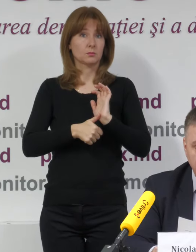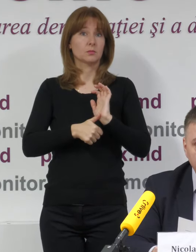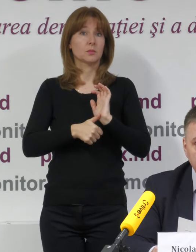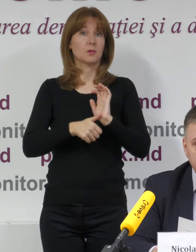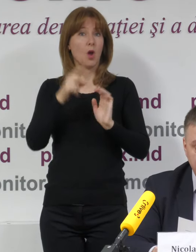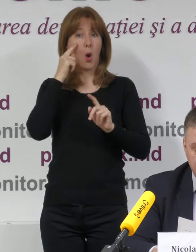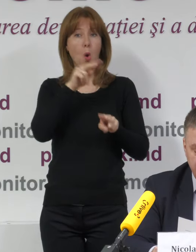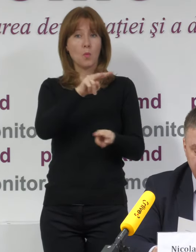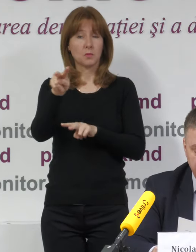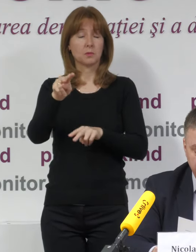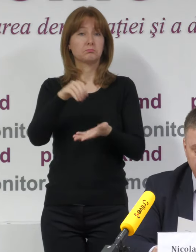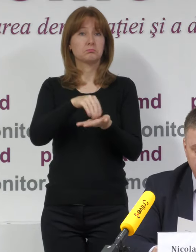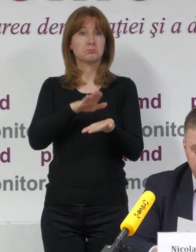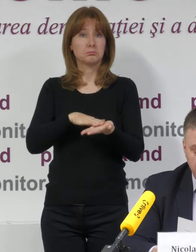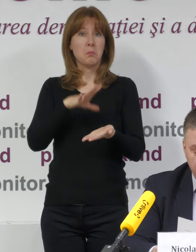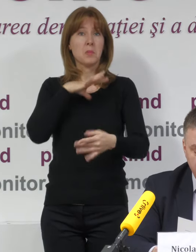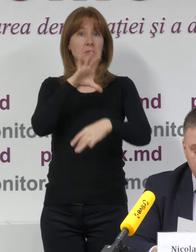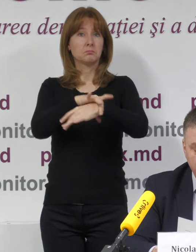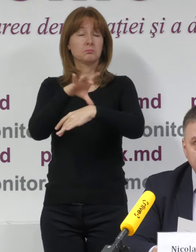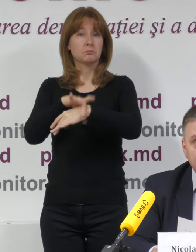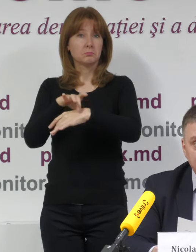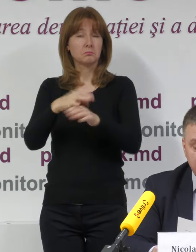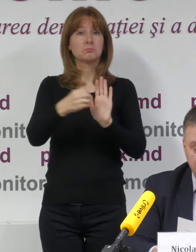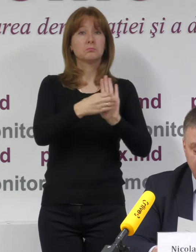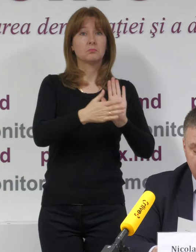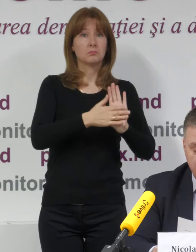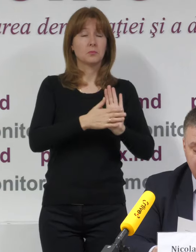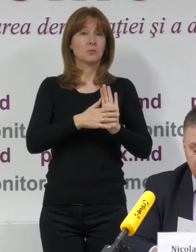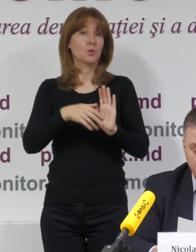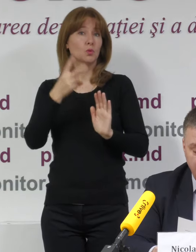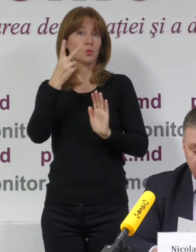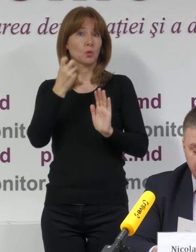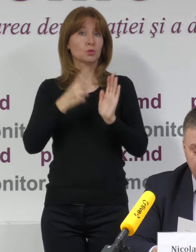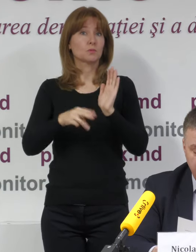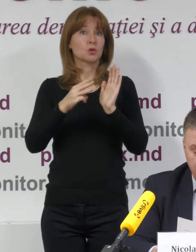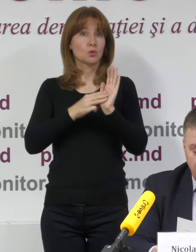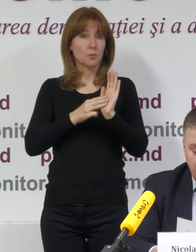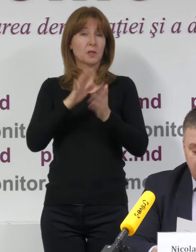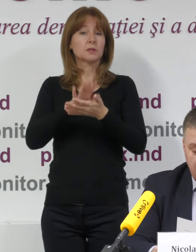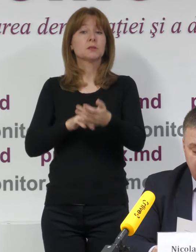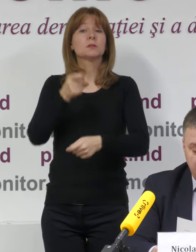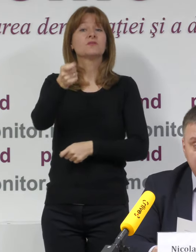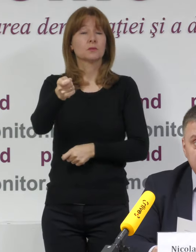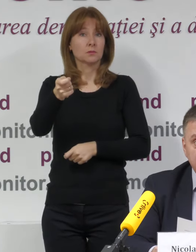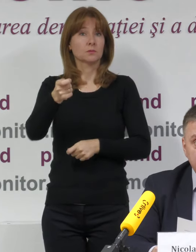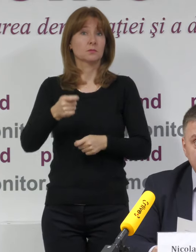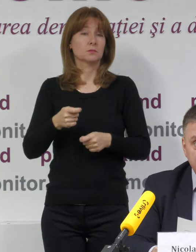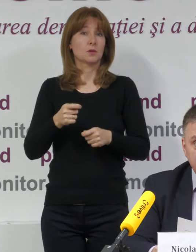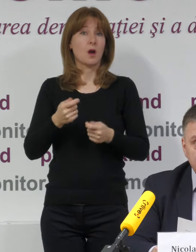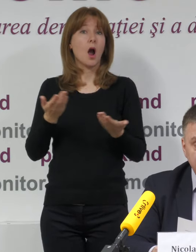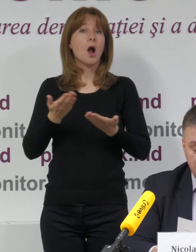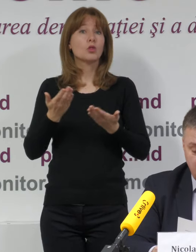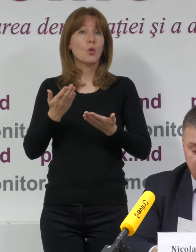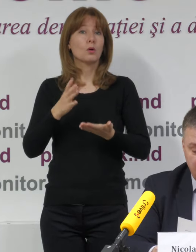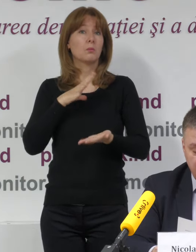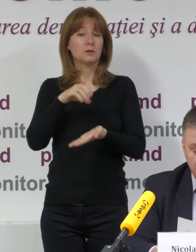raportat că au fost înregistrate circa 28.000 de cereri de votare la locul aflării, înregistrându-se în